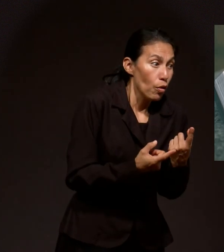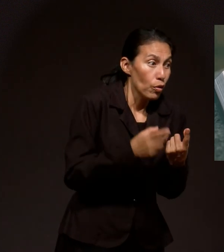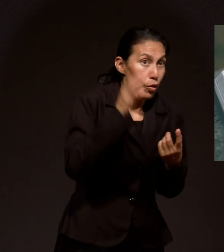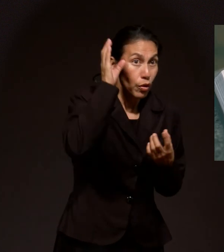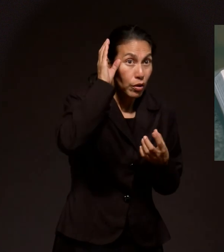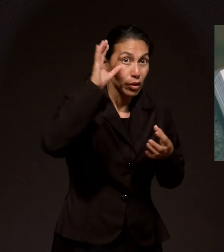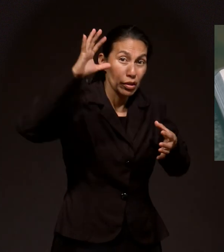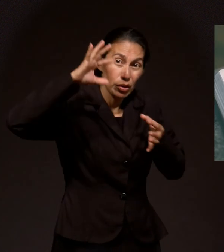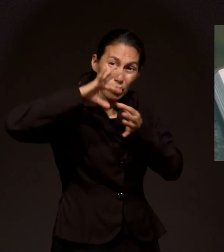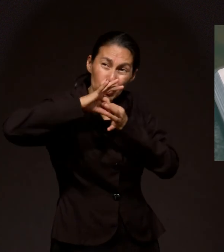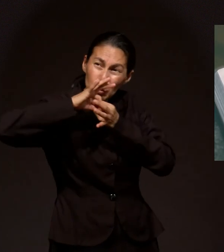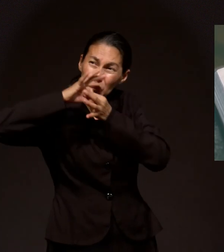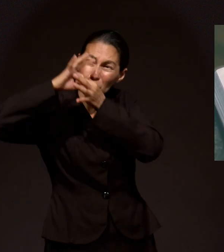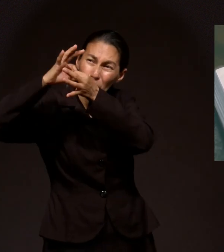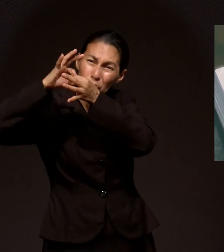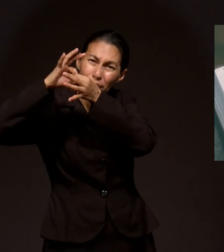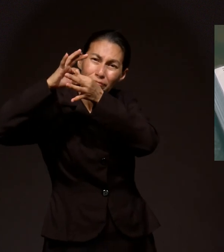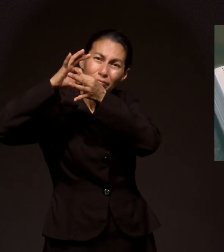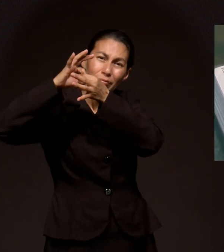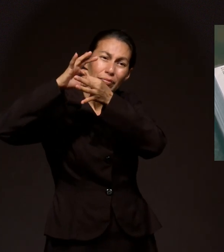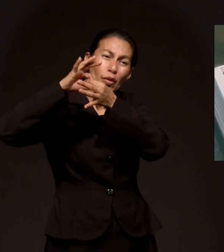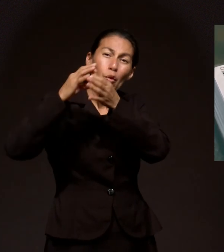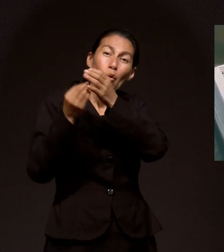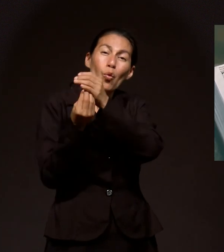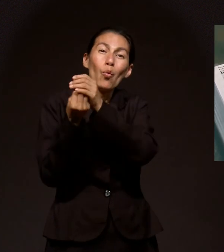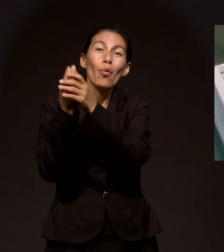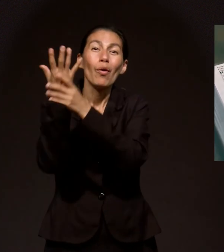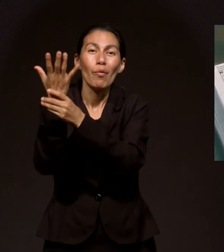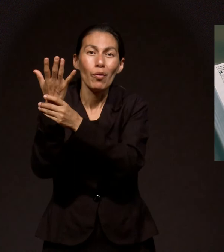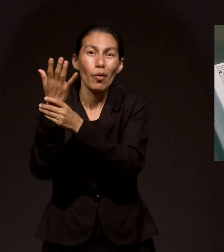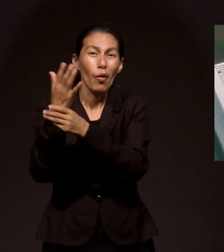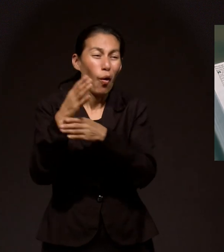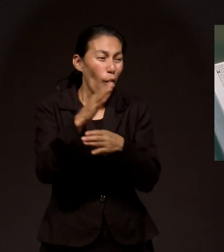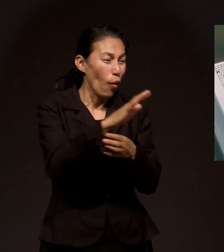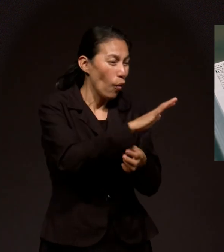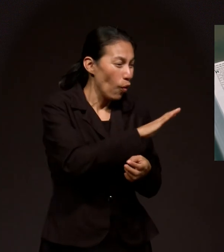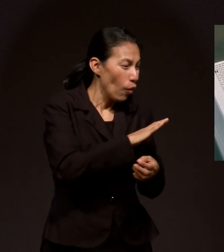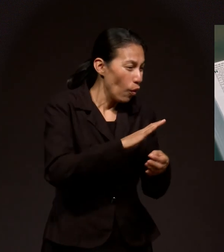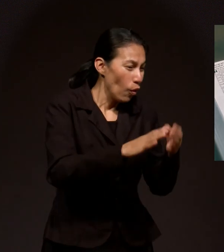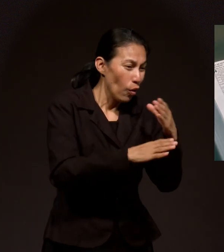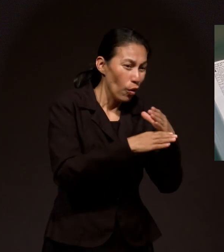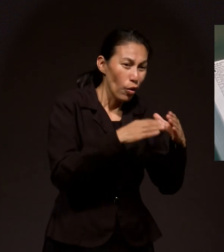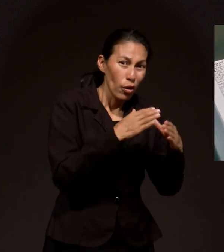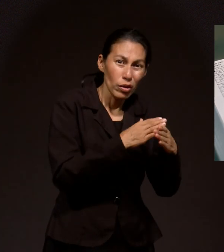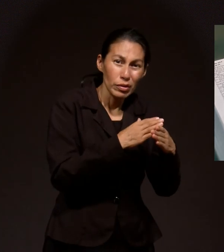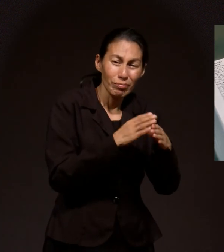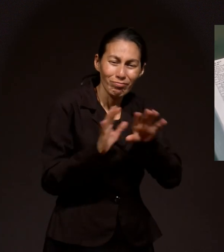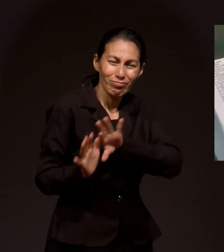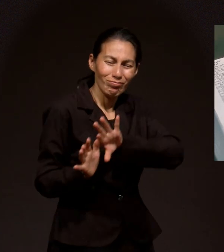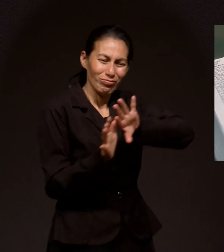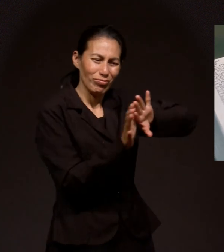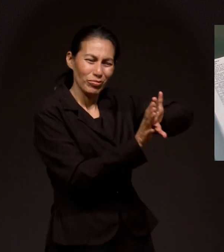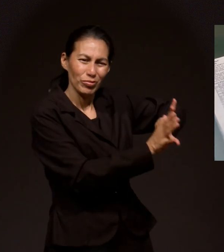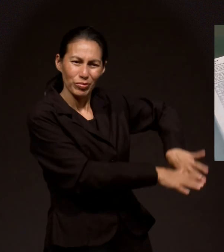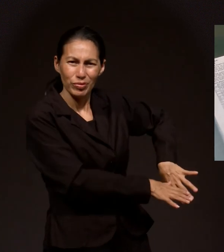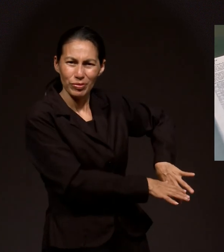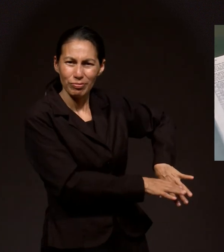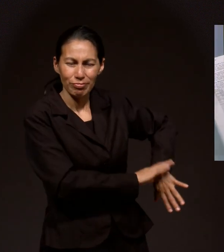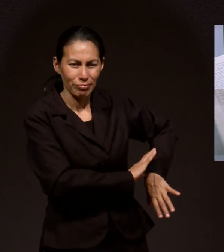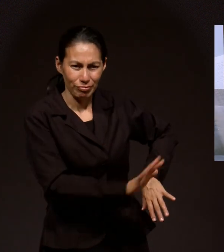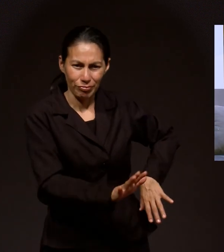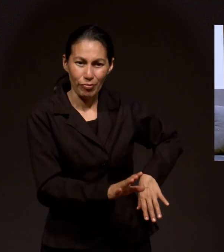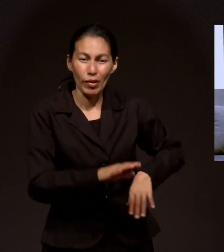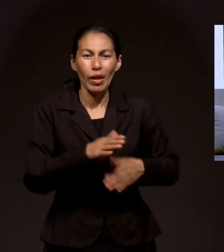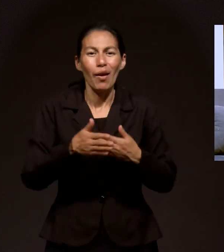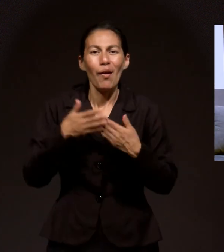Nueva criatura es Todas las cosas Viejas Ya se van Pasaron Y ahora Todas Son hechas